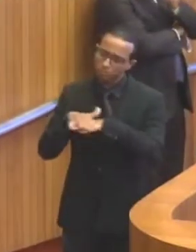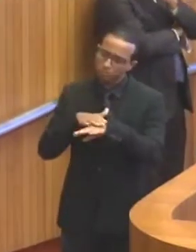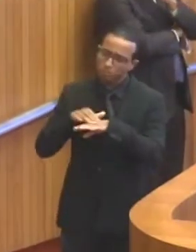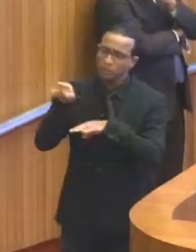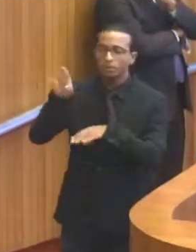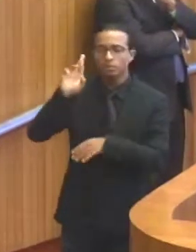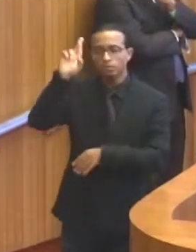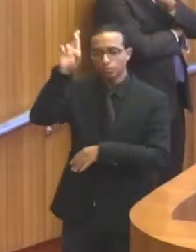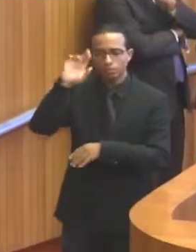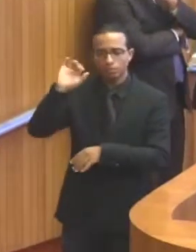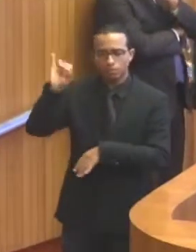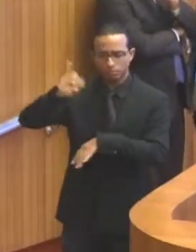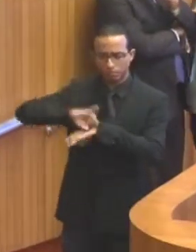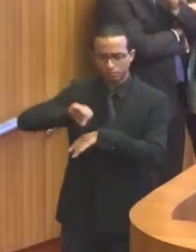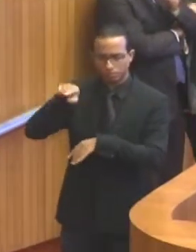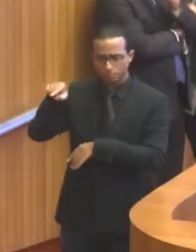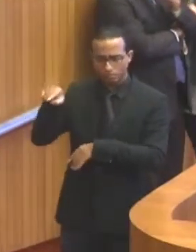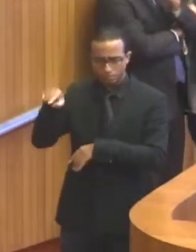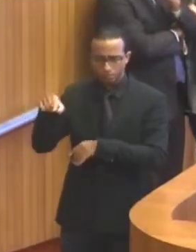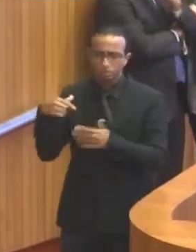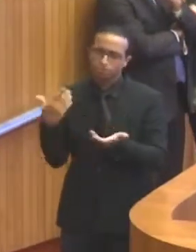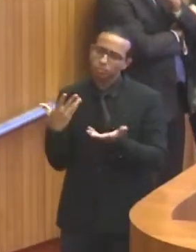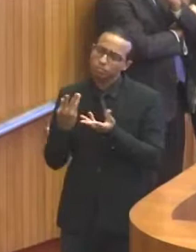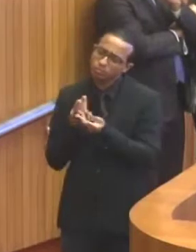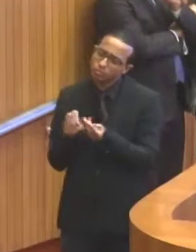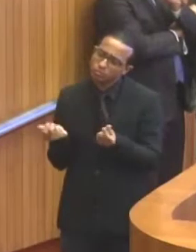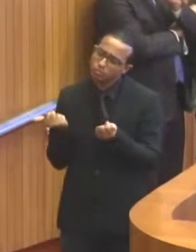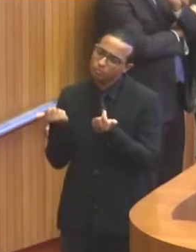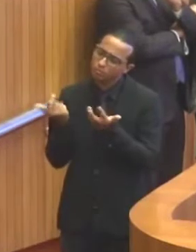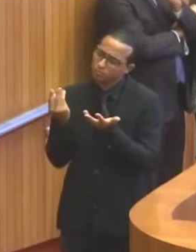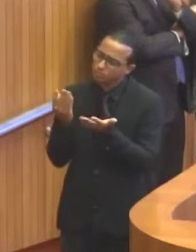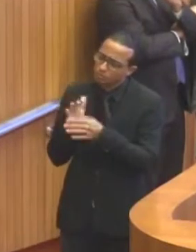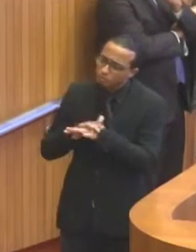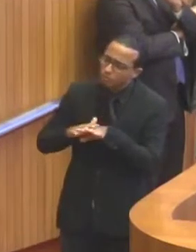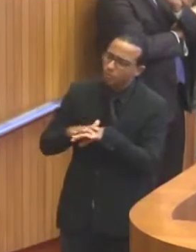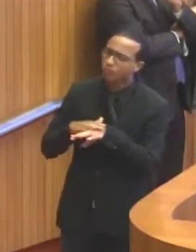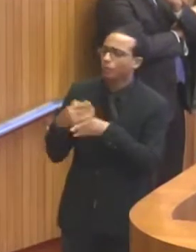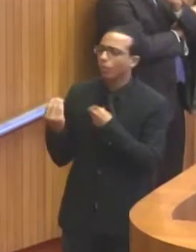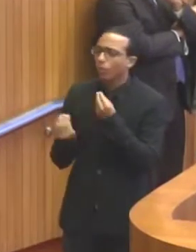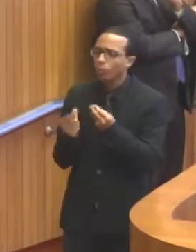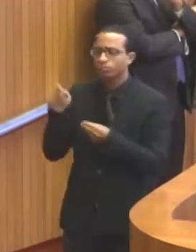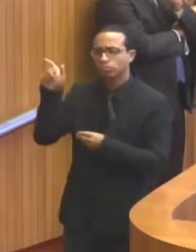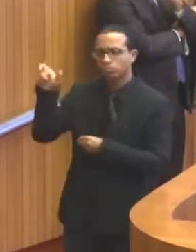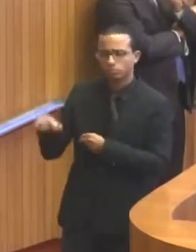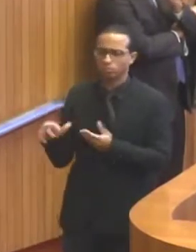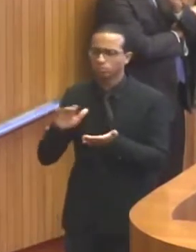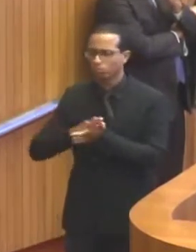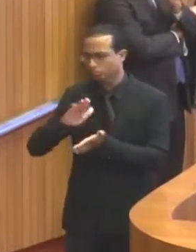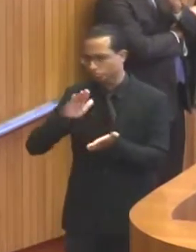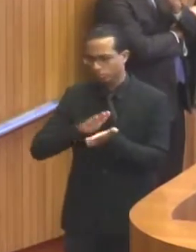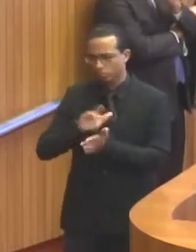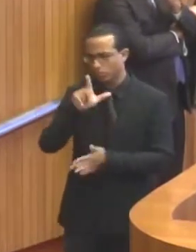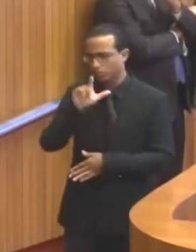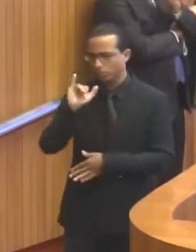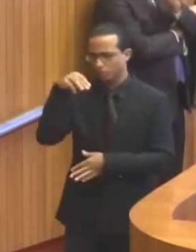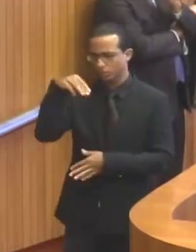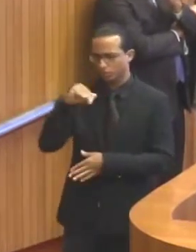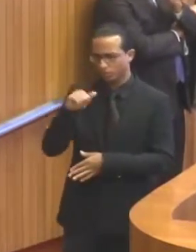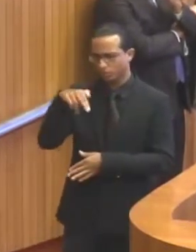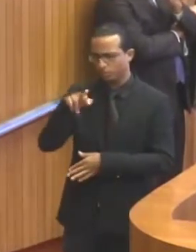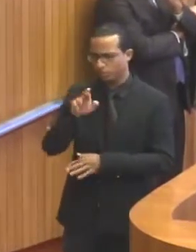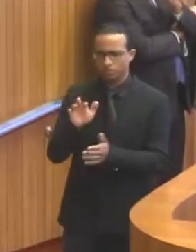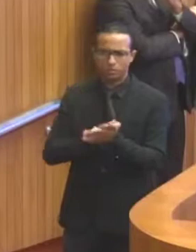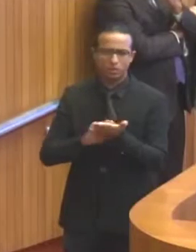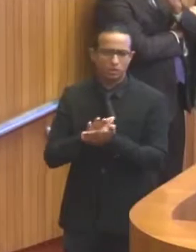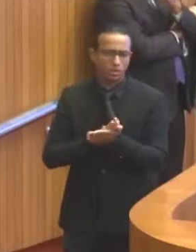comarca e sensibilizar para que não haja nenhuma emissão de liminar e que sejam